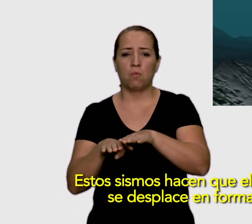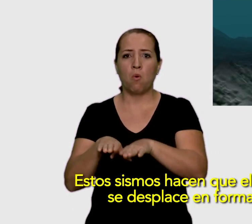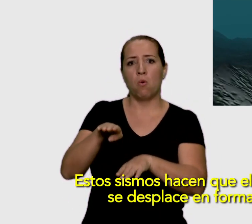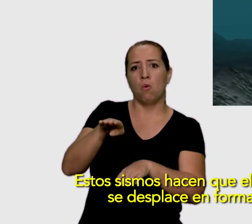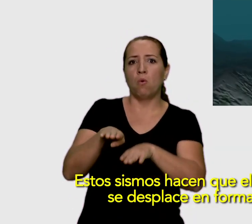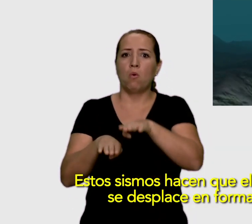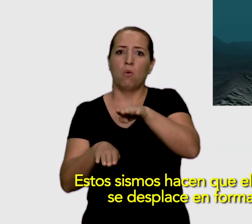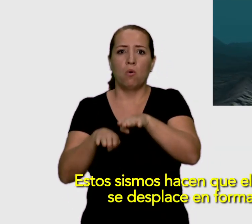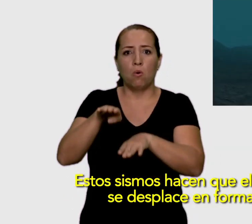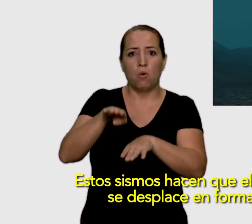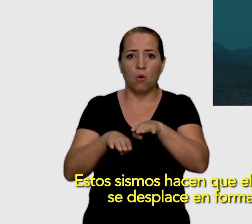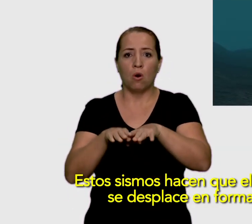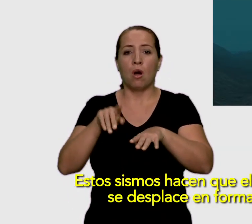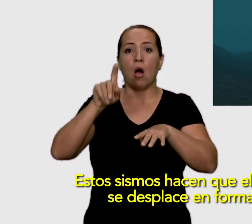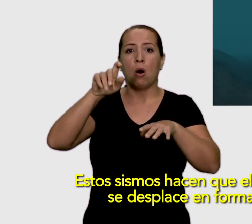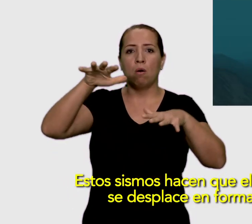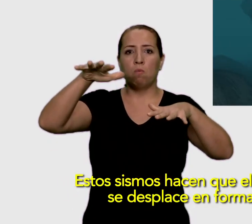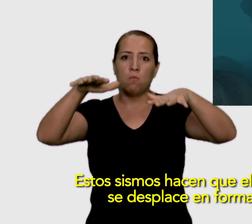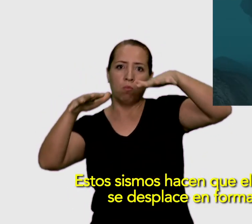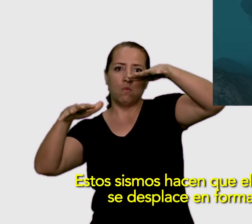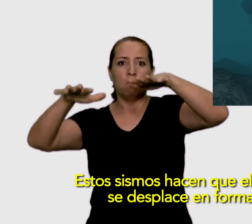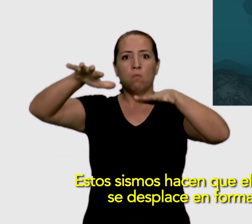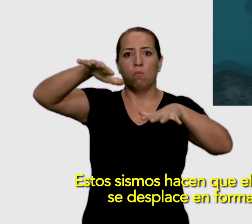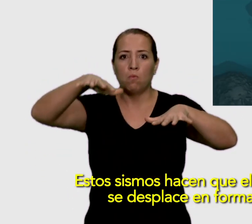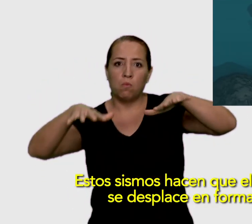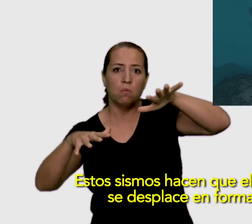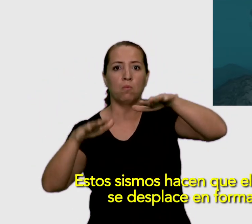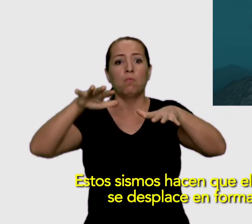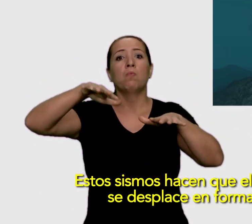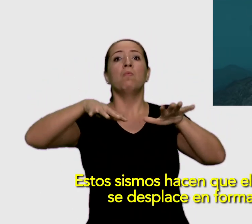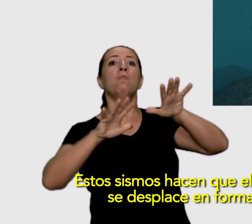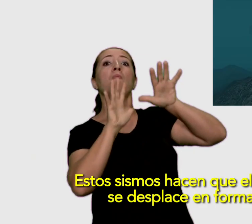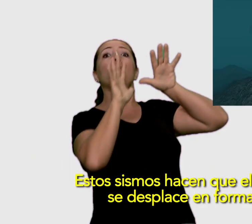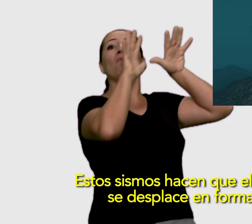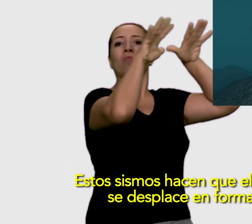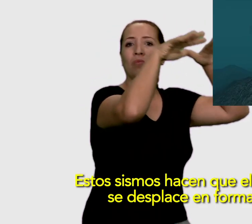Estos sismos hacen que el suelo marino se desplace en forma vertical.